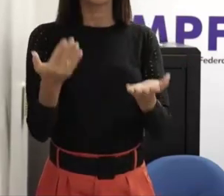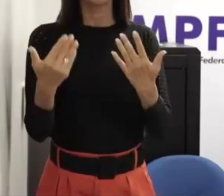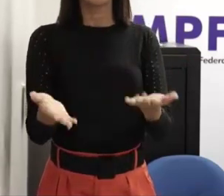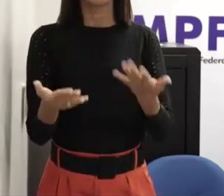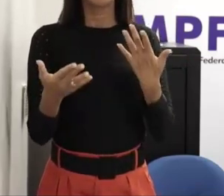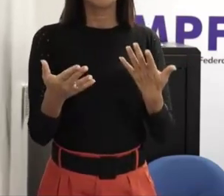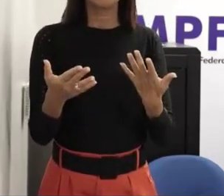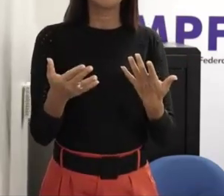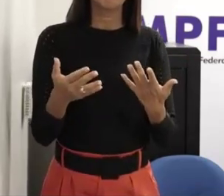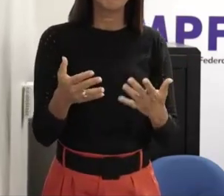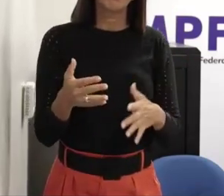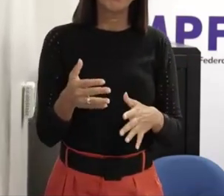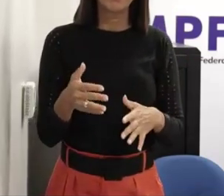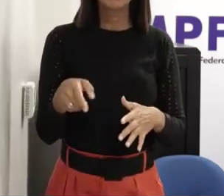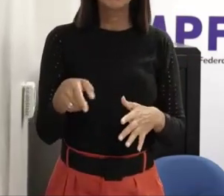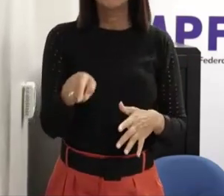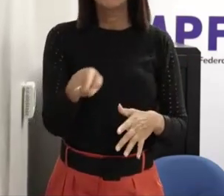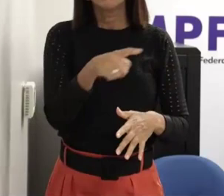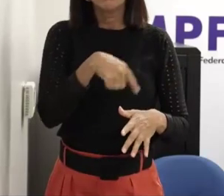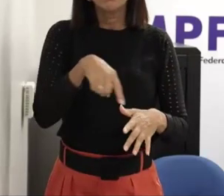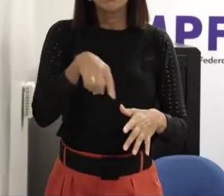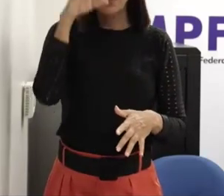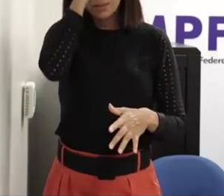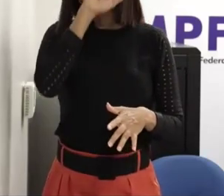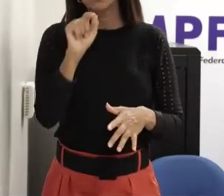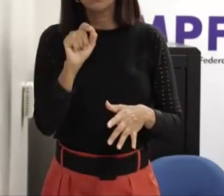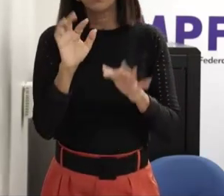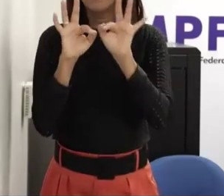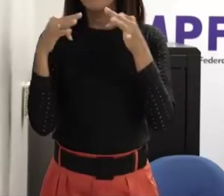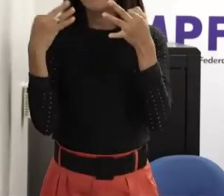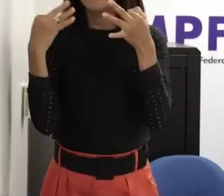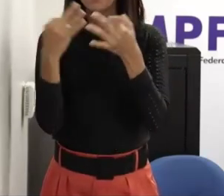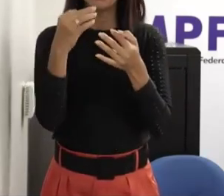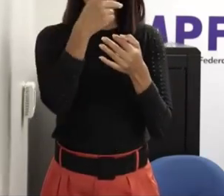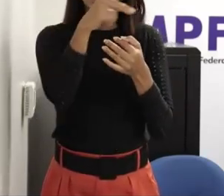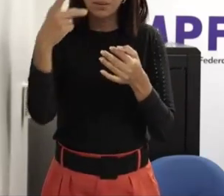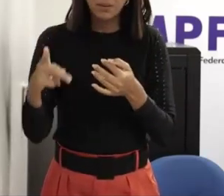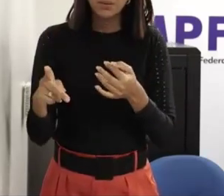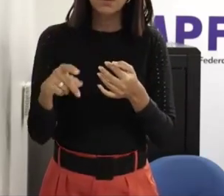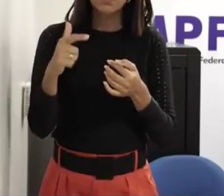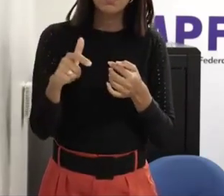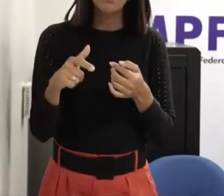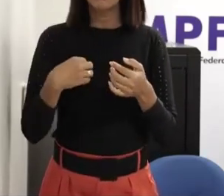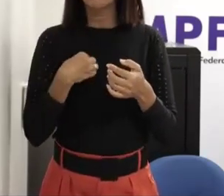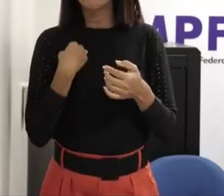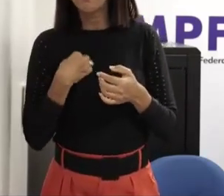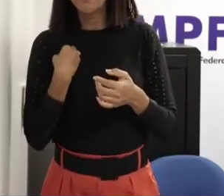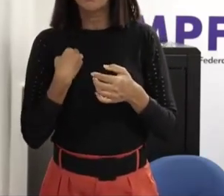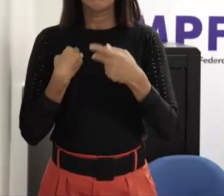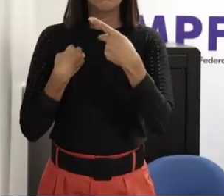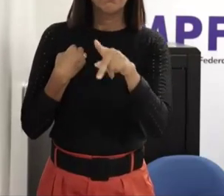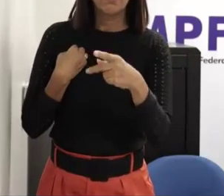família família com os seus as suas naturezas as questões naturais onde